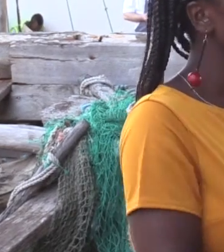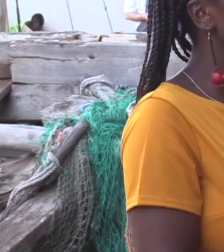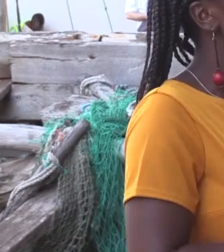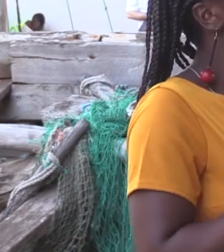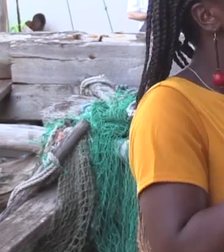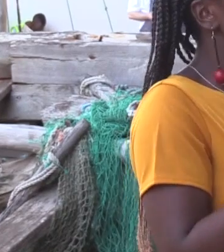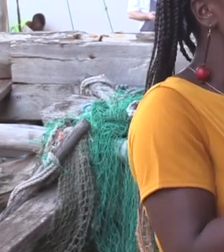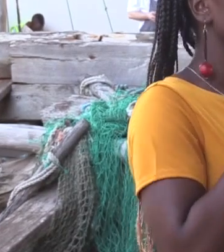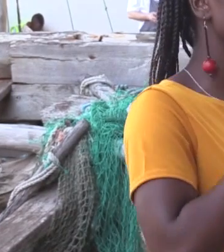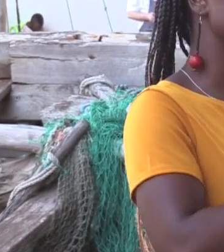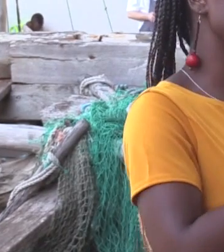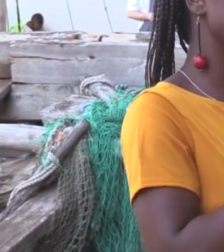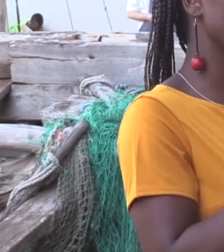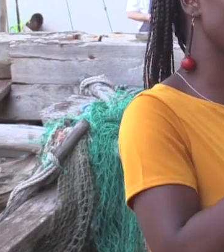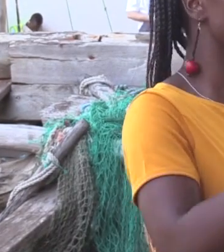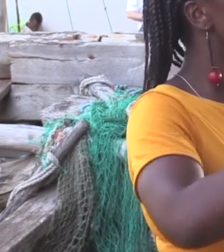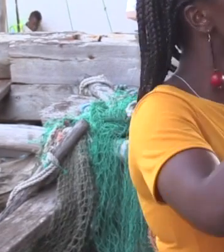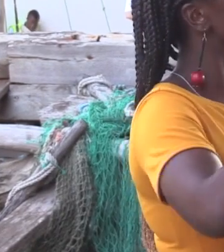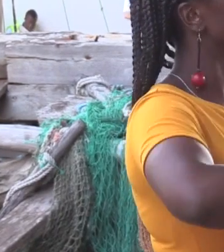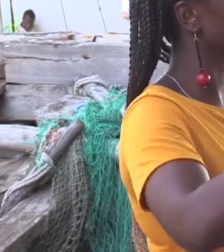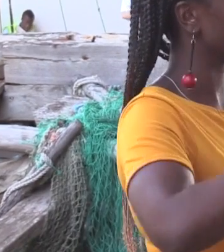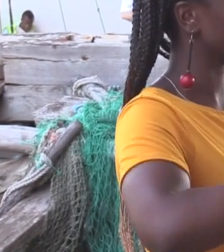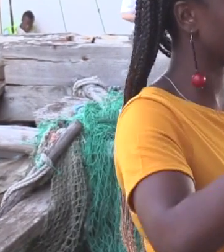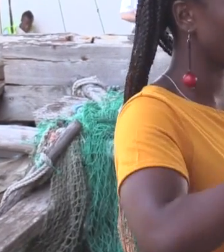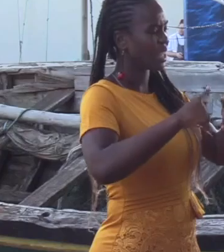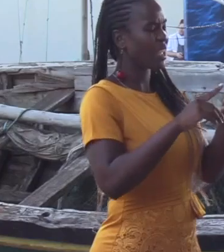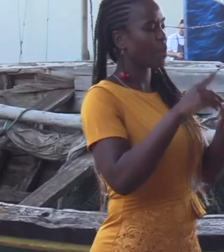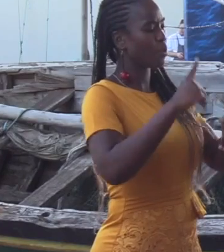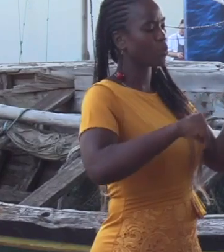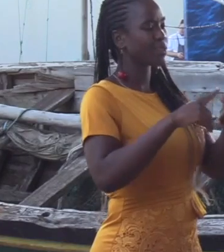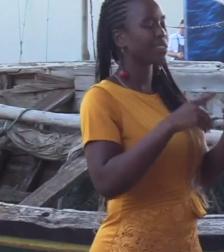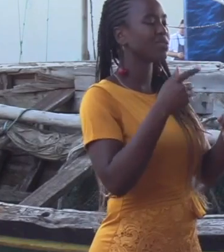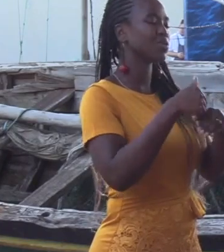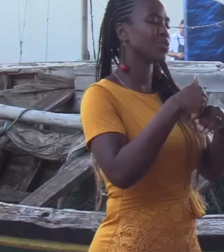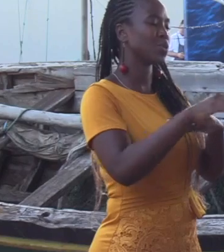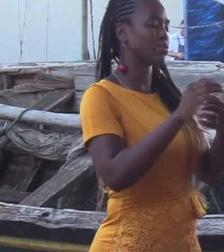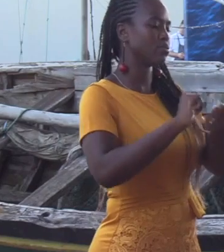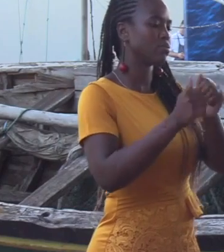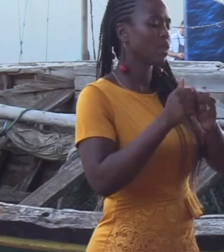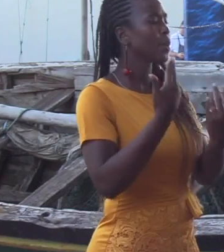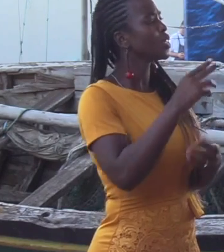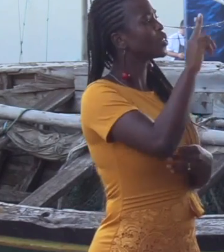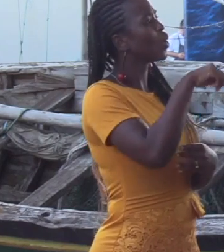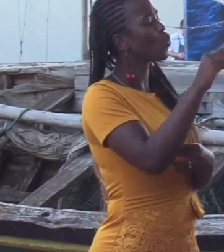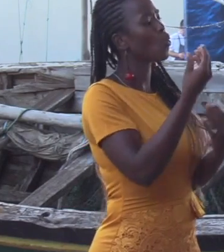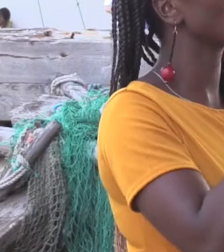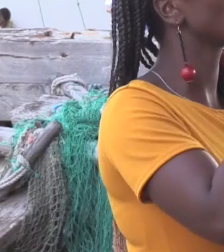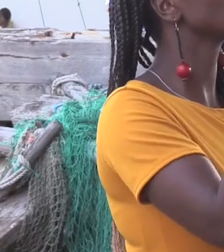por pressões políticas e outras. Você acha que a Noruega e outros países serão capazes de reverter essa tendência?